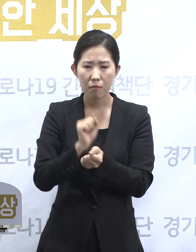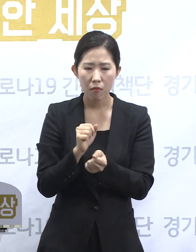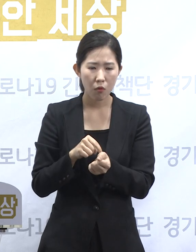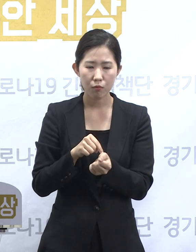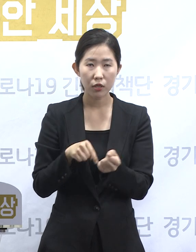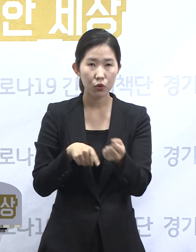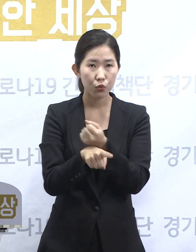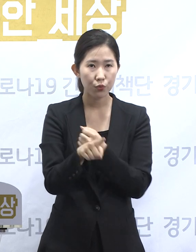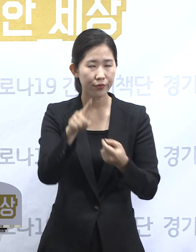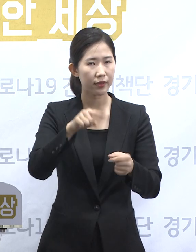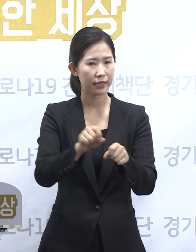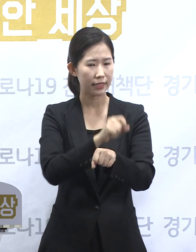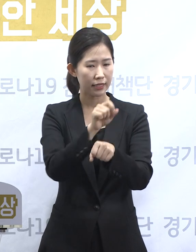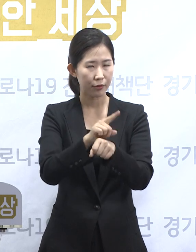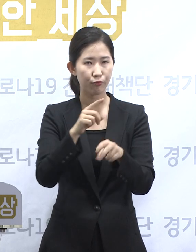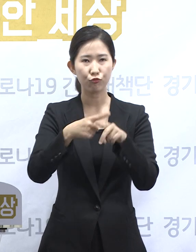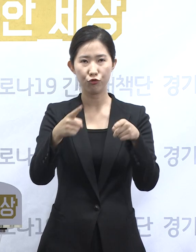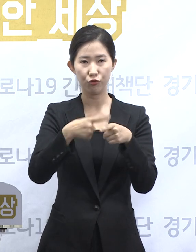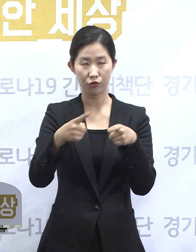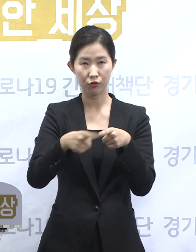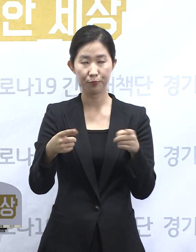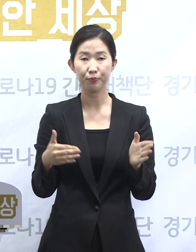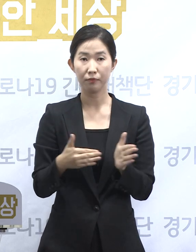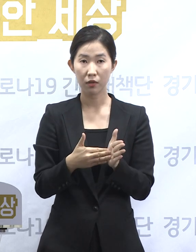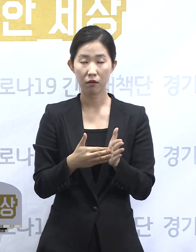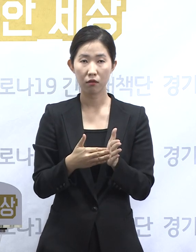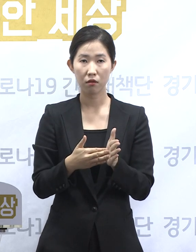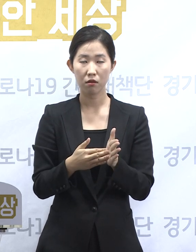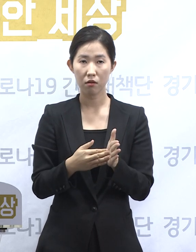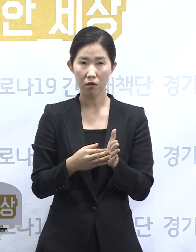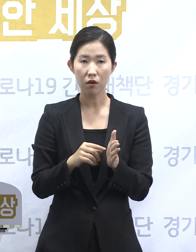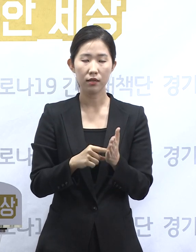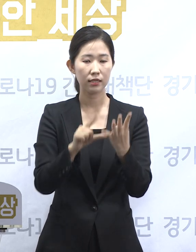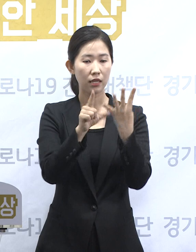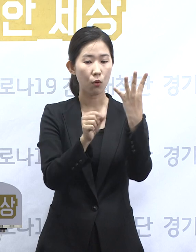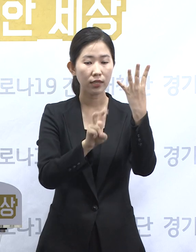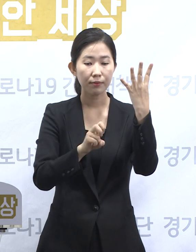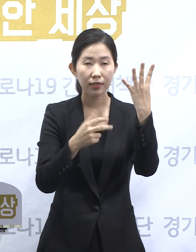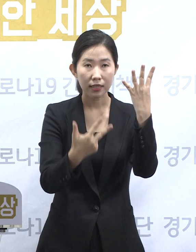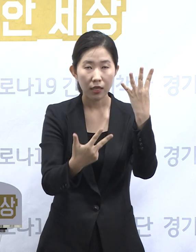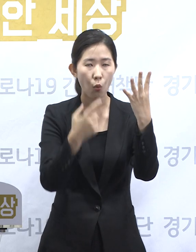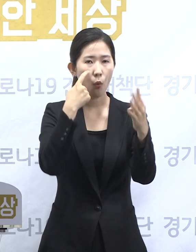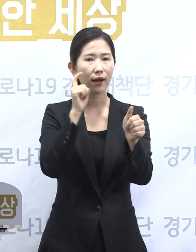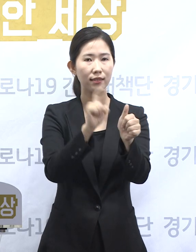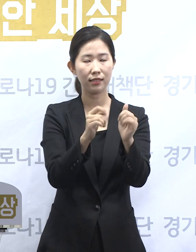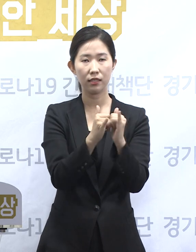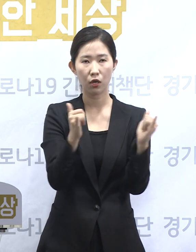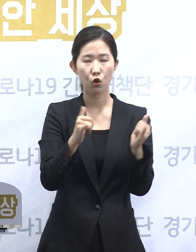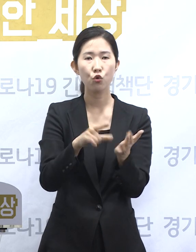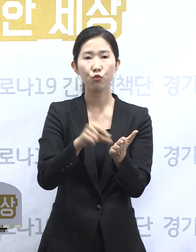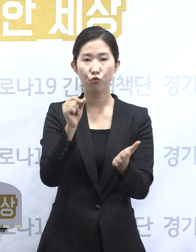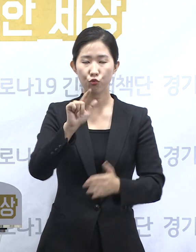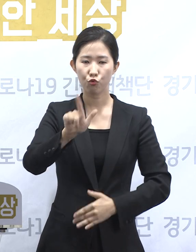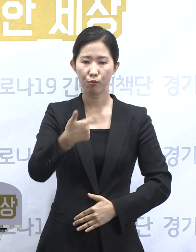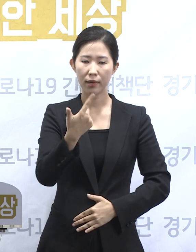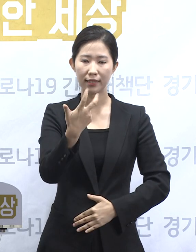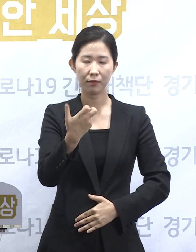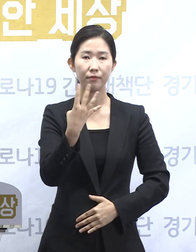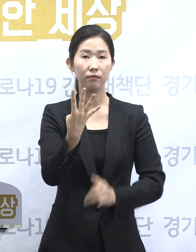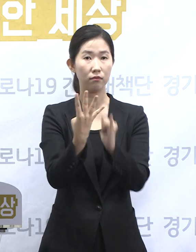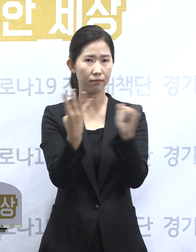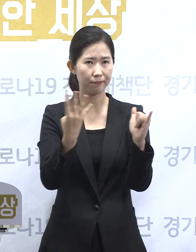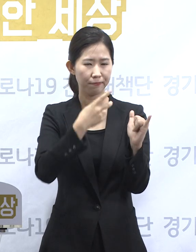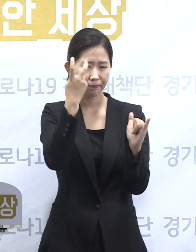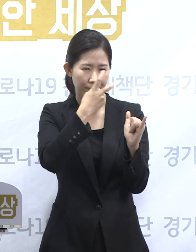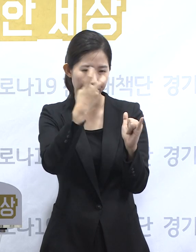말씀드리겠습니다. 기준 대상은 4월 27일까지의 확진자 총 674명입니다. 총